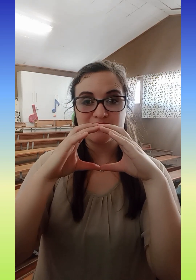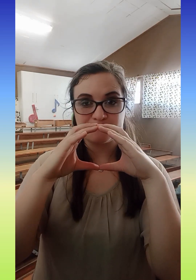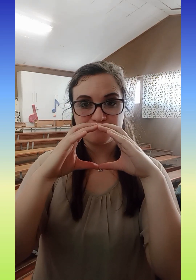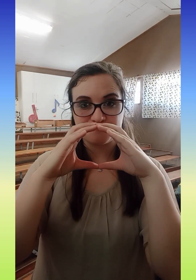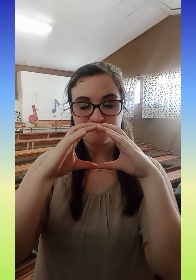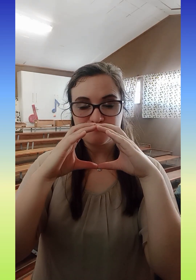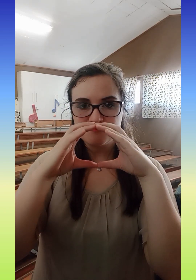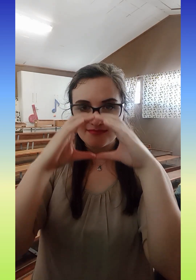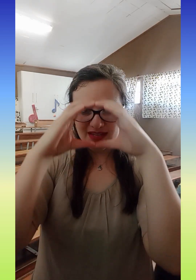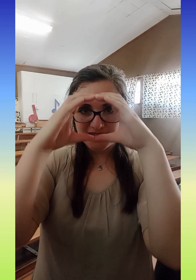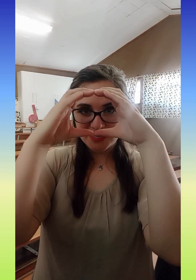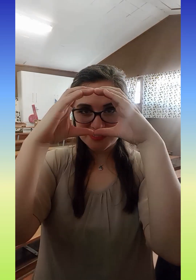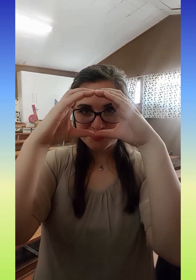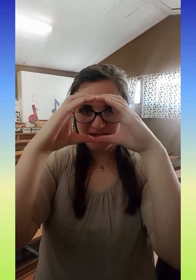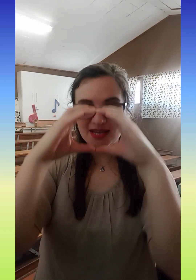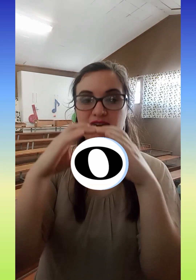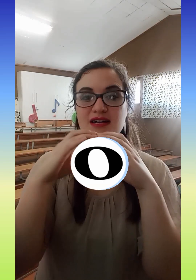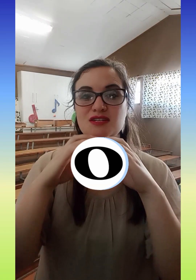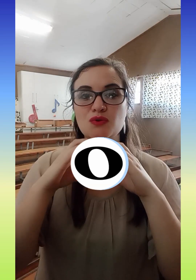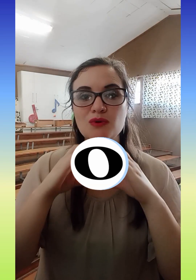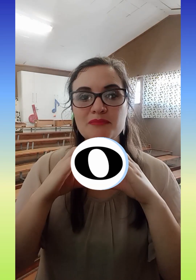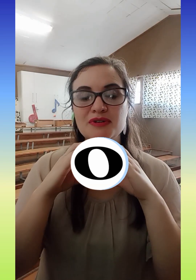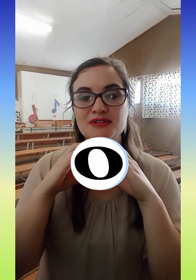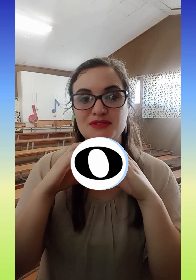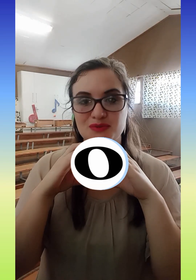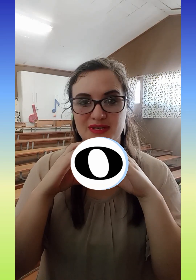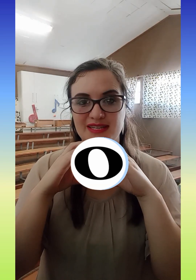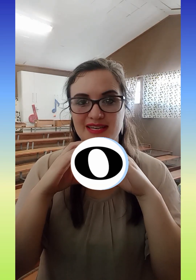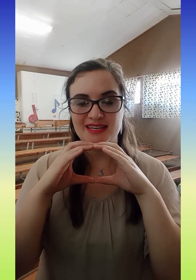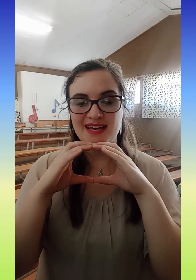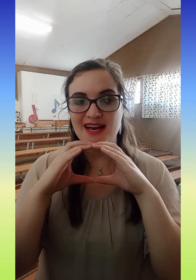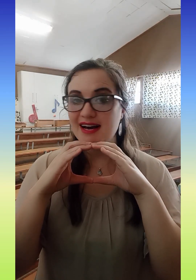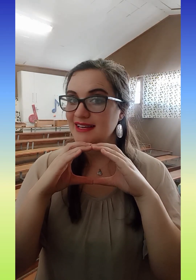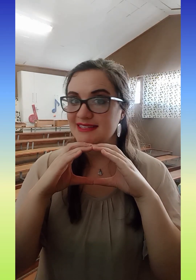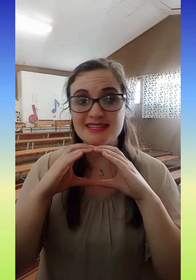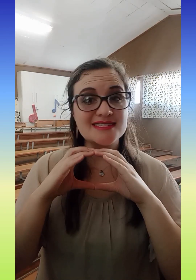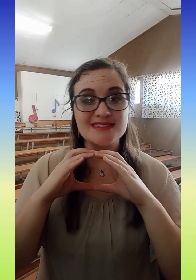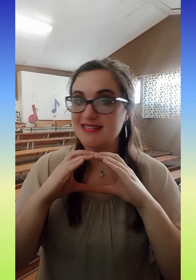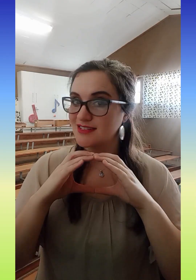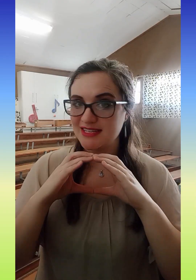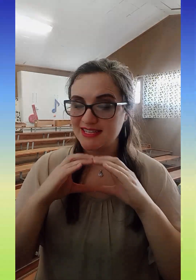net so as een oop nooikie. Hy het geen steelkie nie.